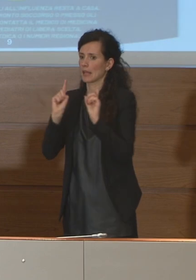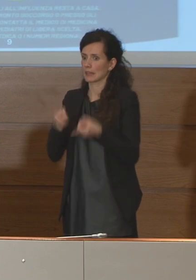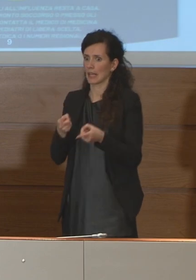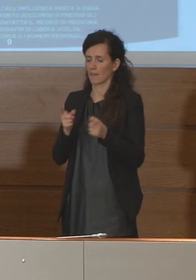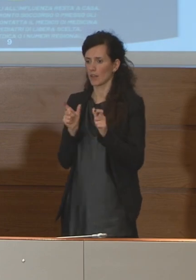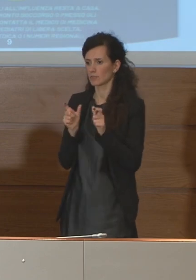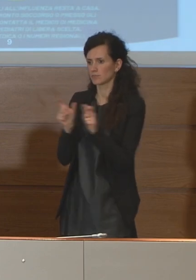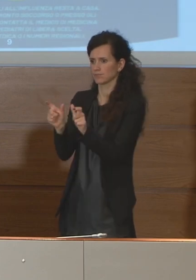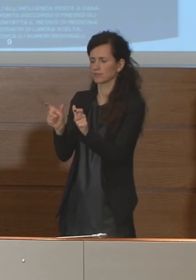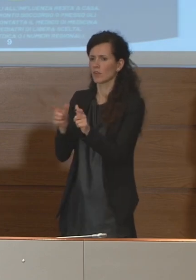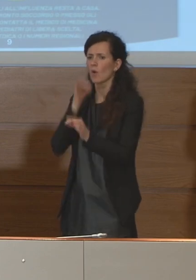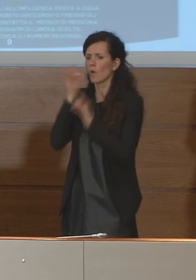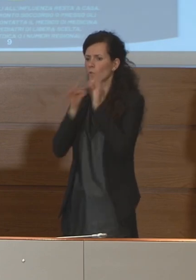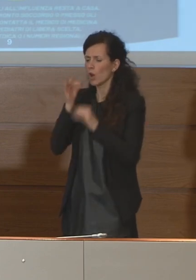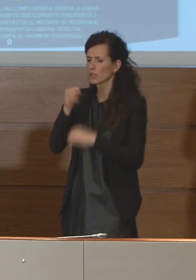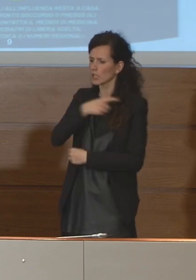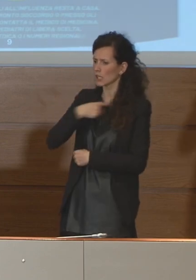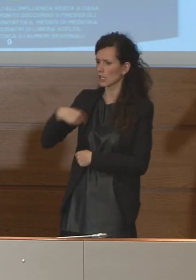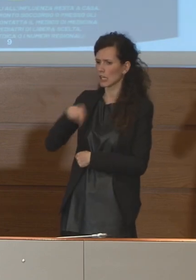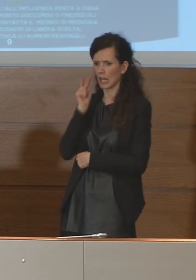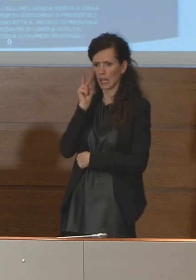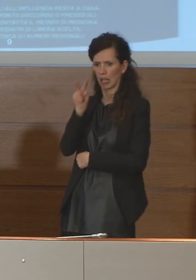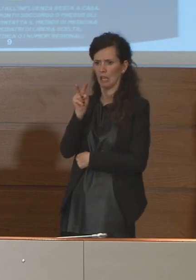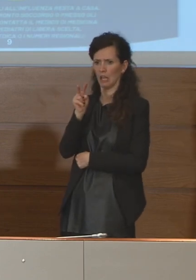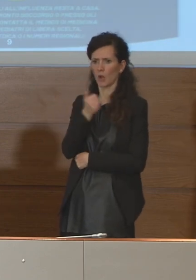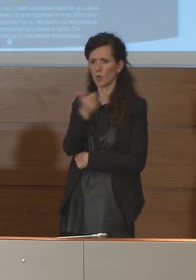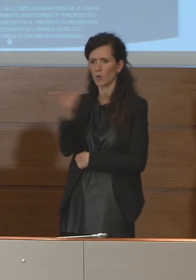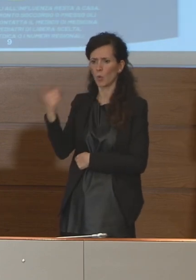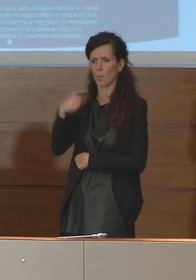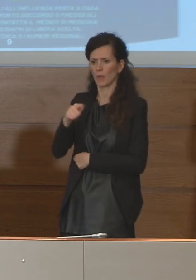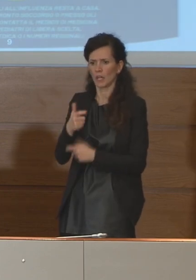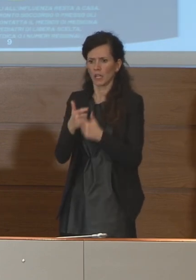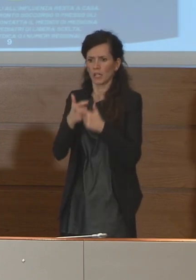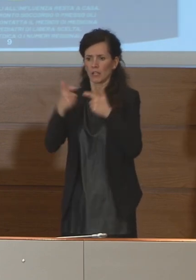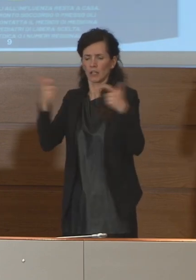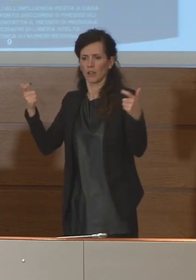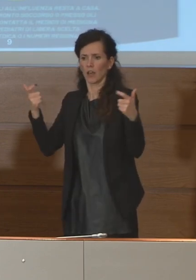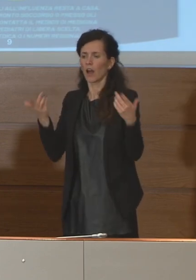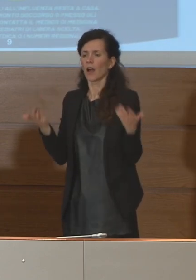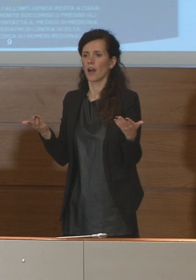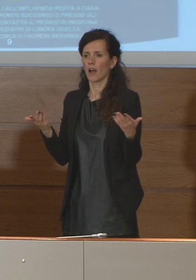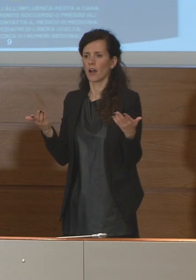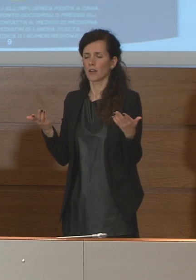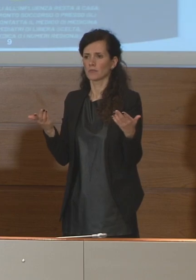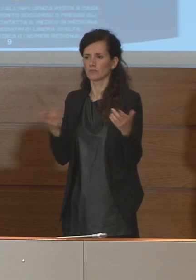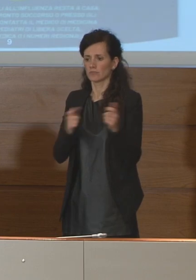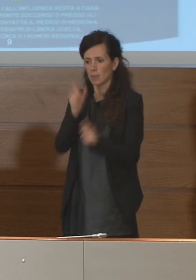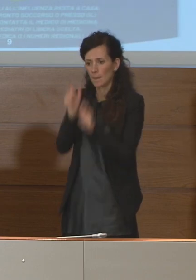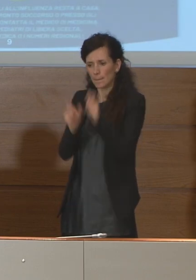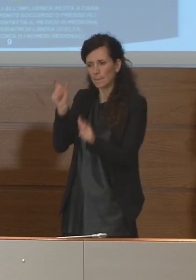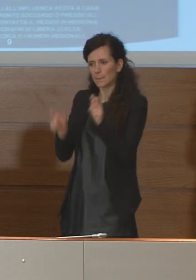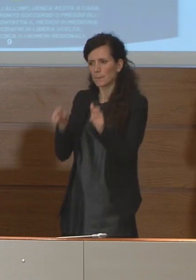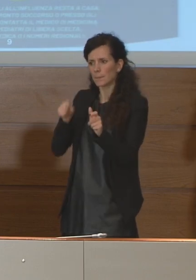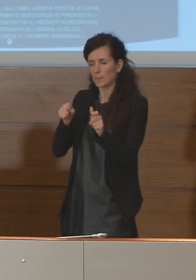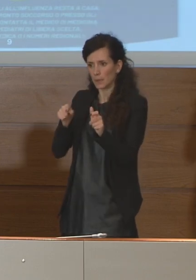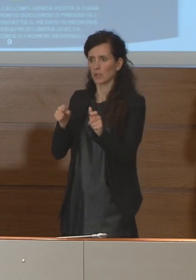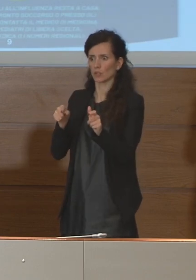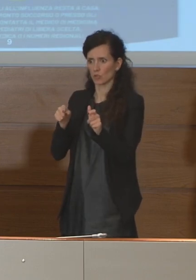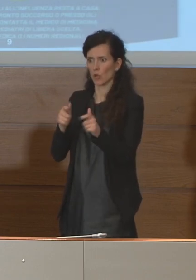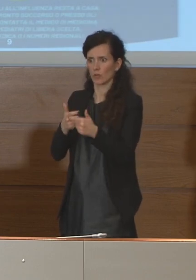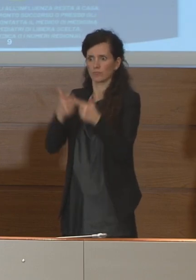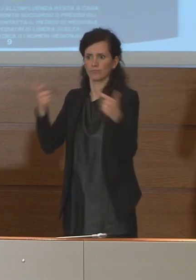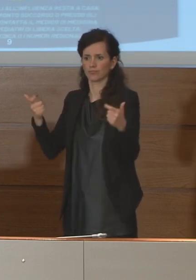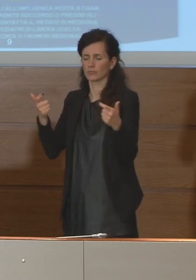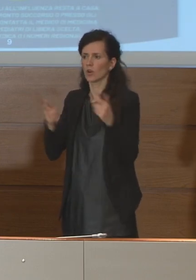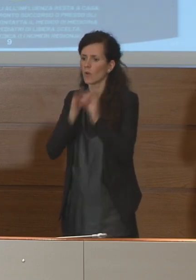messaggi cioè questi questi numeri che danno comunque delle unità in progressivo importanti cioè